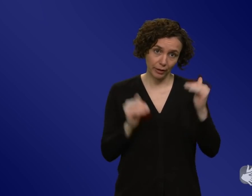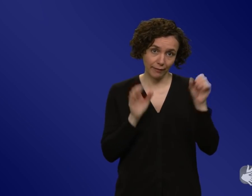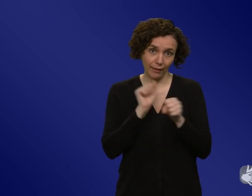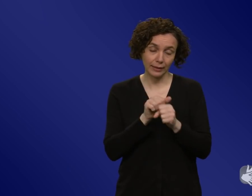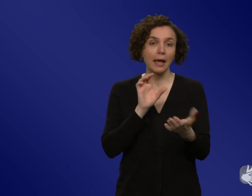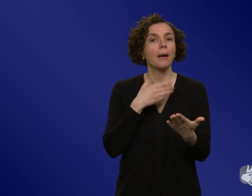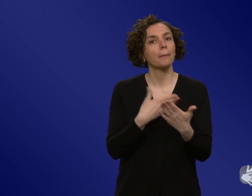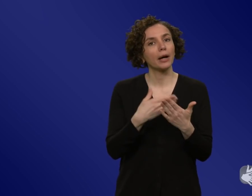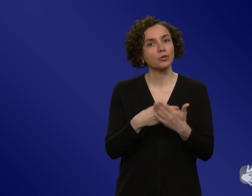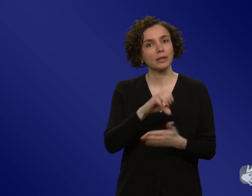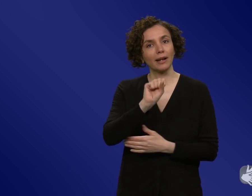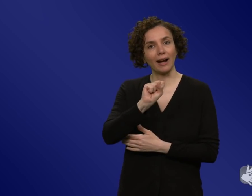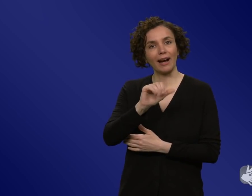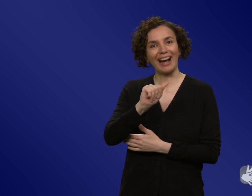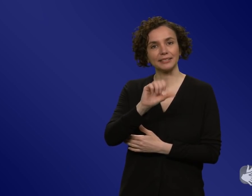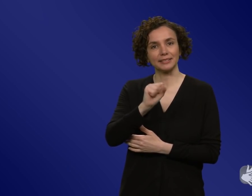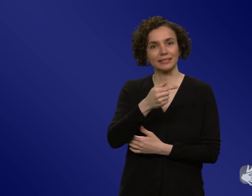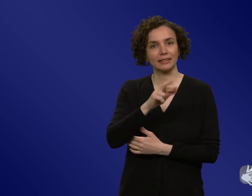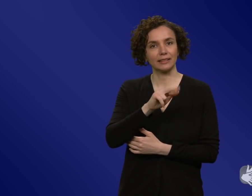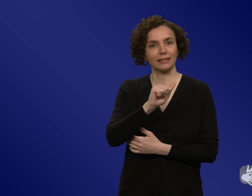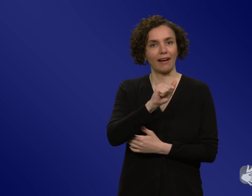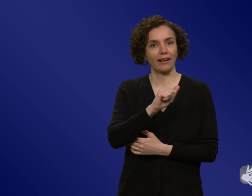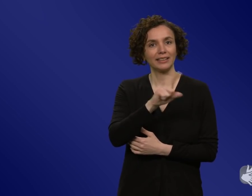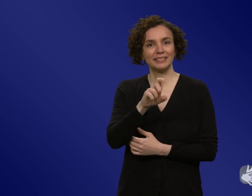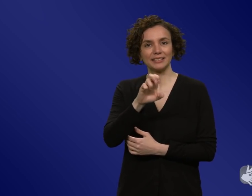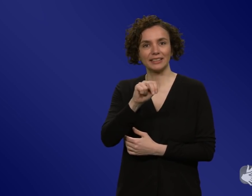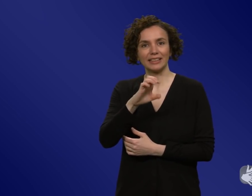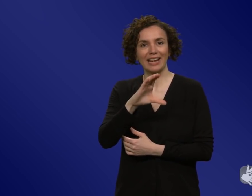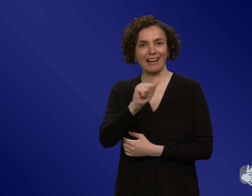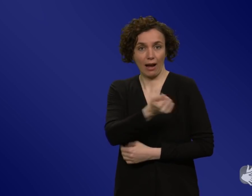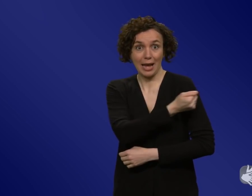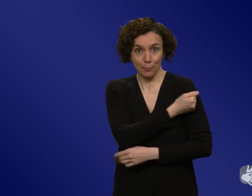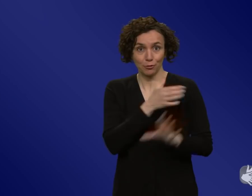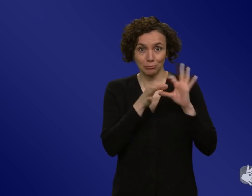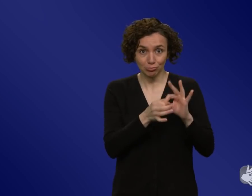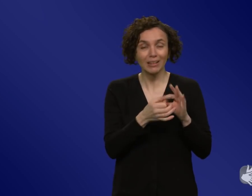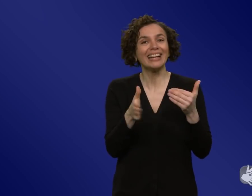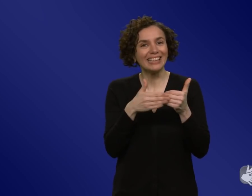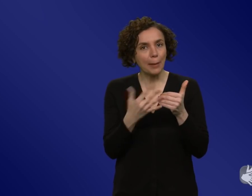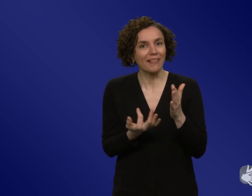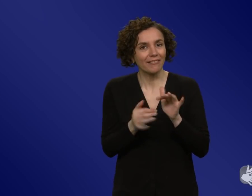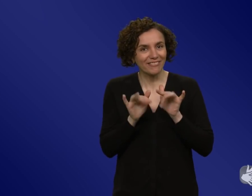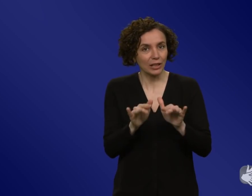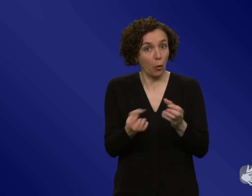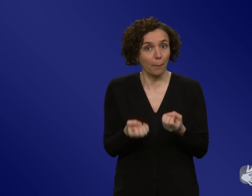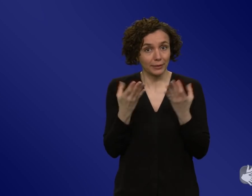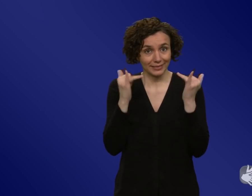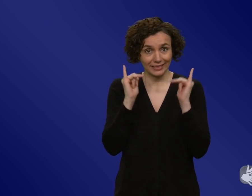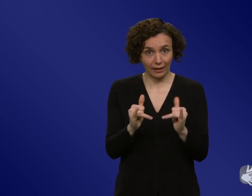Nebenwirkungen sehr selten, aber schwerwiegende aufgetreten sind. Da musste man erst mal rausfinden, in welcher Bevölkerungsgruppe denn und so weiter.